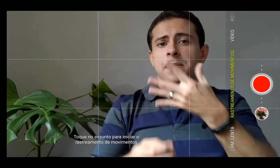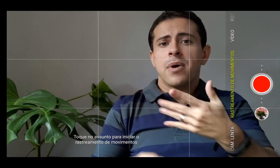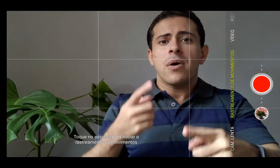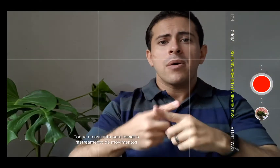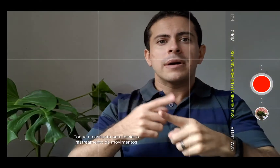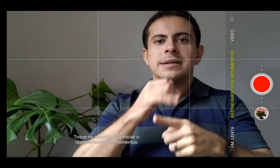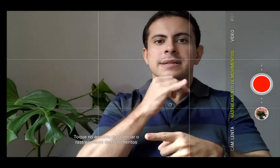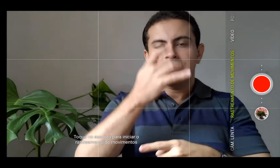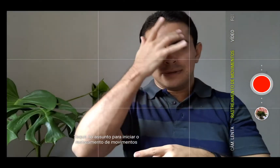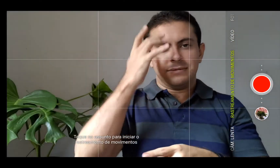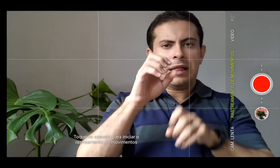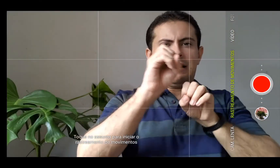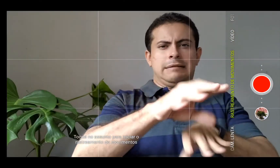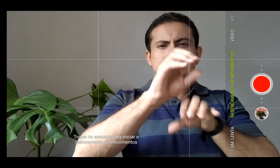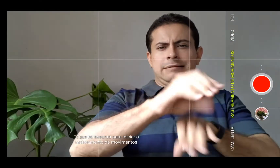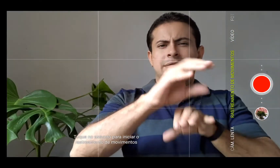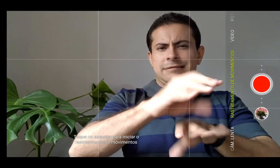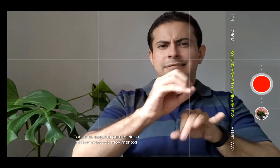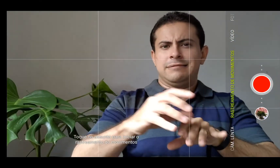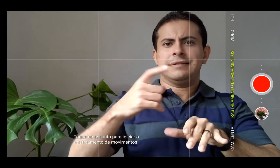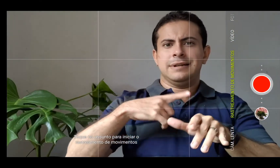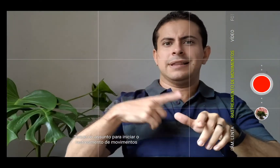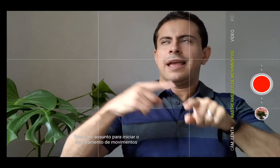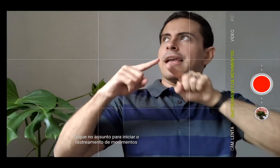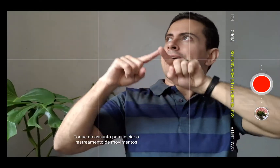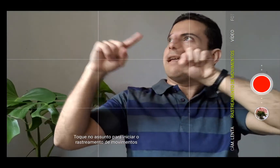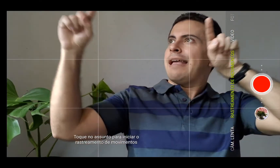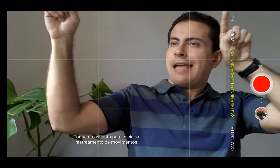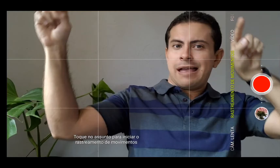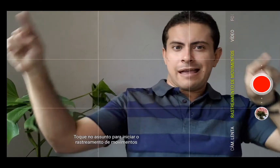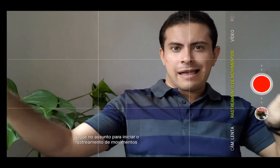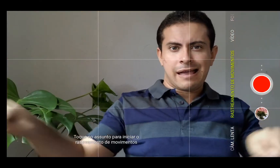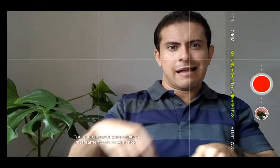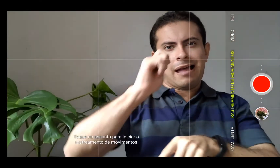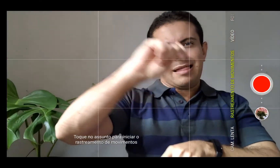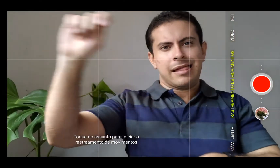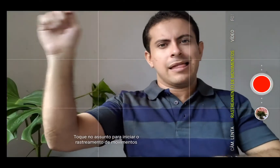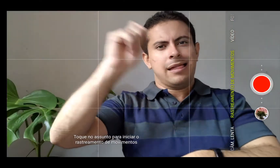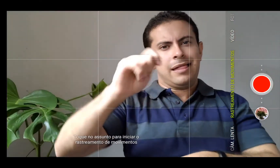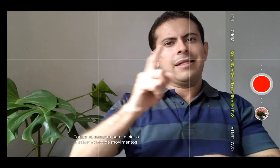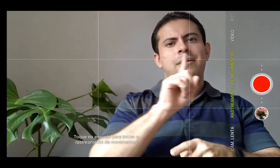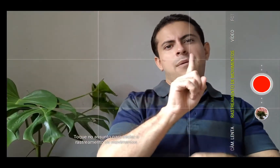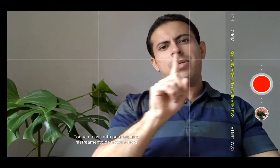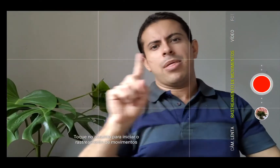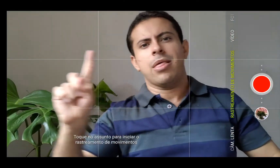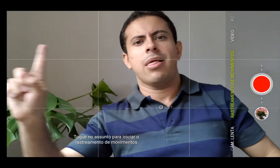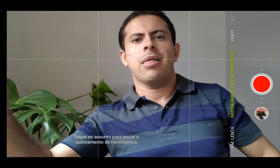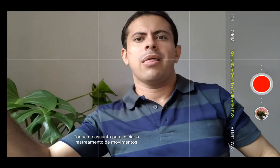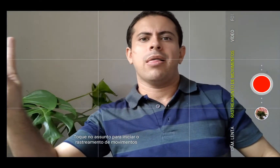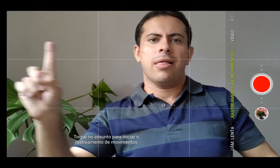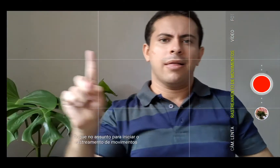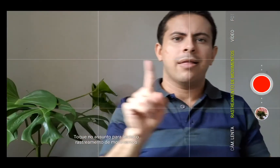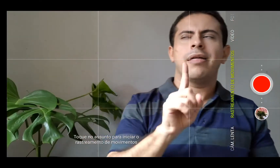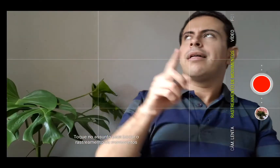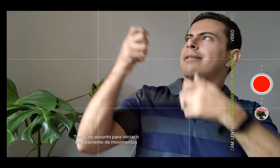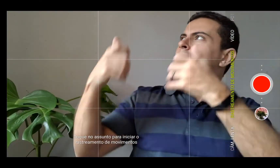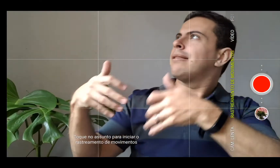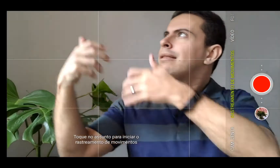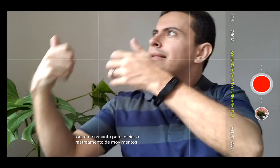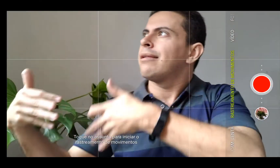né, está lá explicando, um quadro grande, para você se movimentar de um lado e para o outro, e a câmera vai lhe seguindo. É interessante,